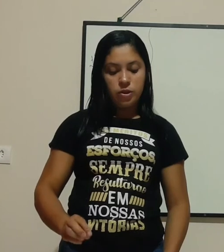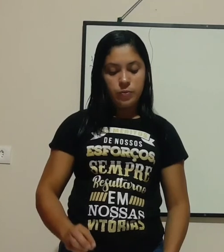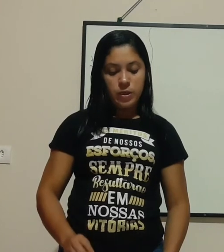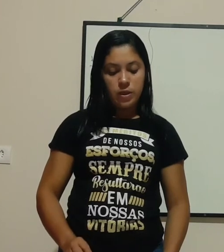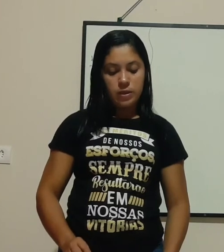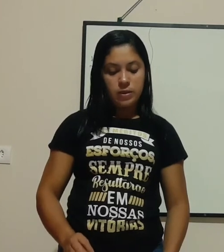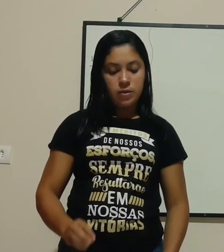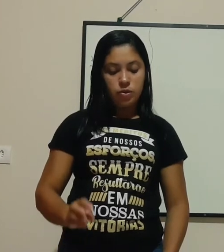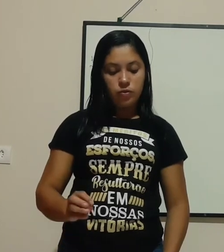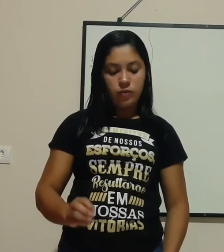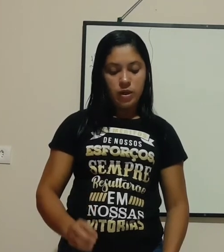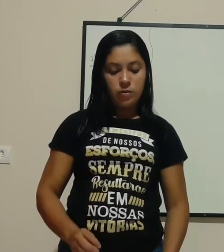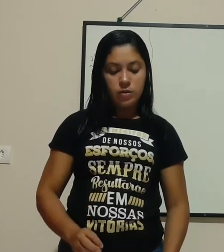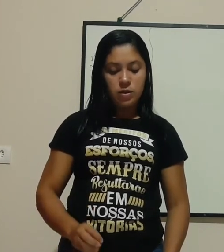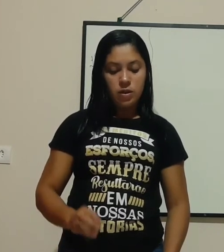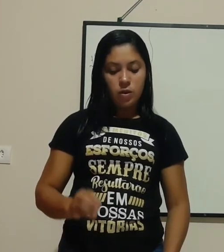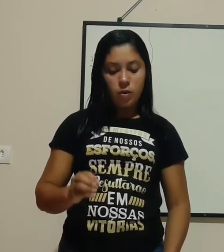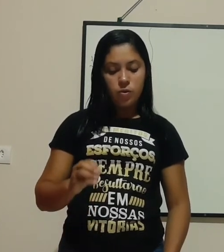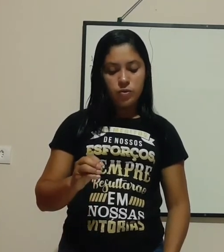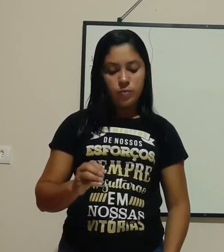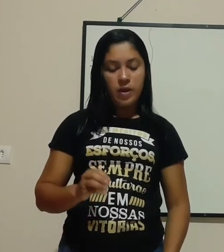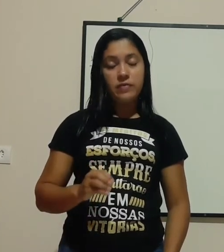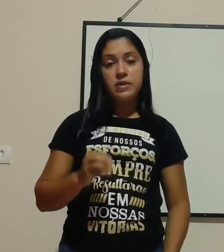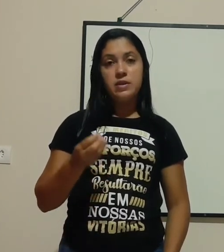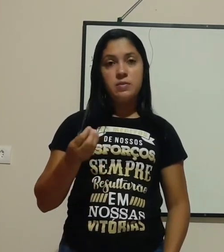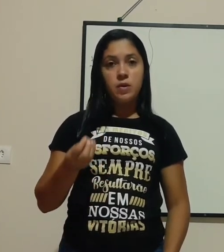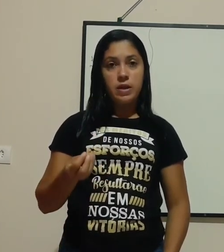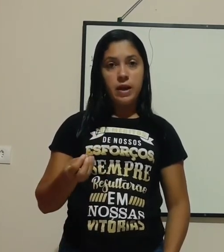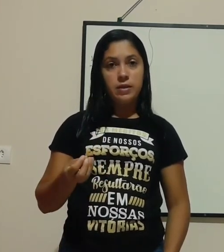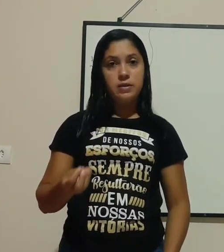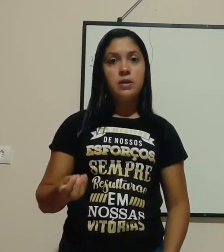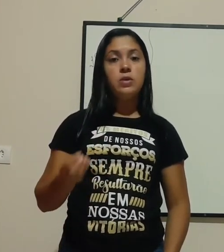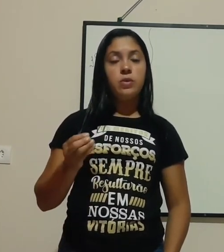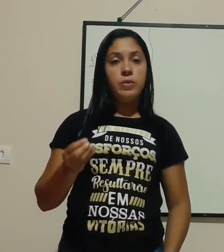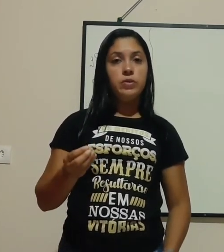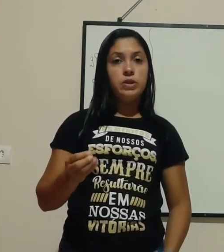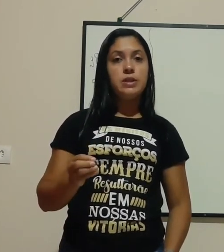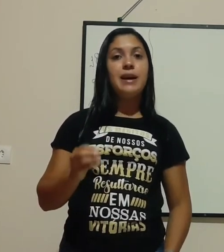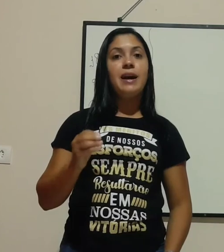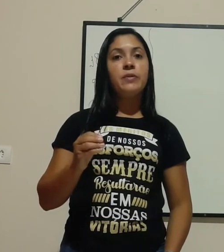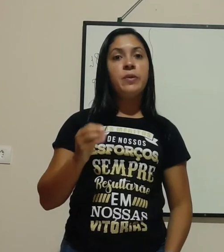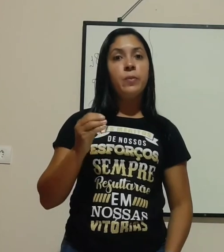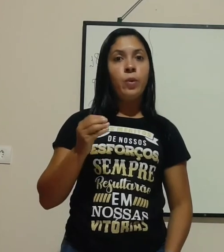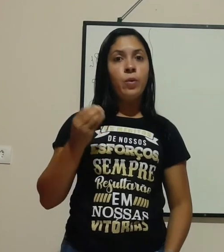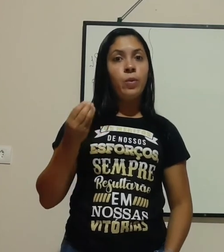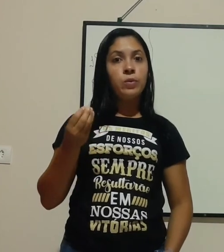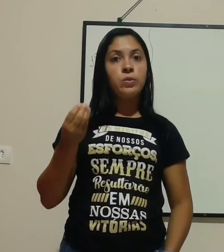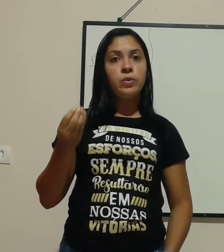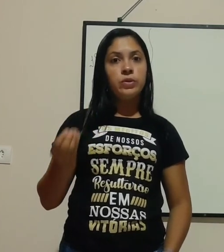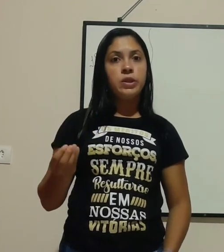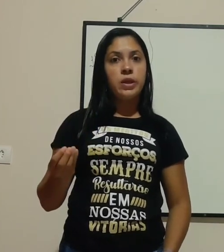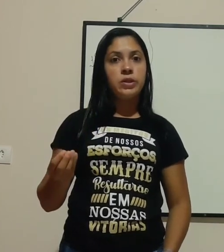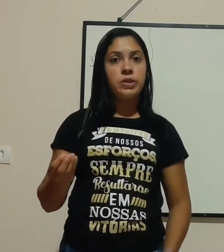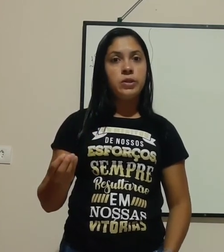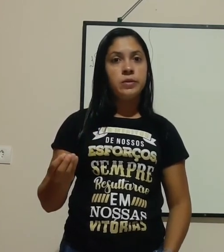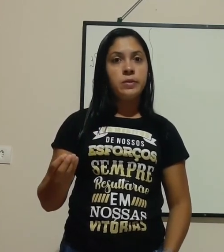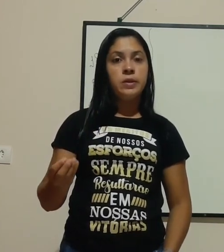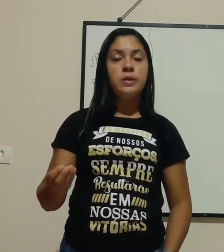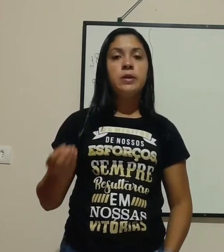de pias, chuveiros ou superfícies molhadas. Como eu disse, a água é um bom condutor de energia. Então,